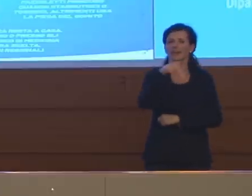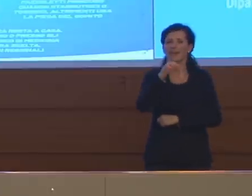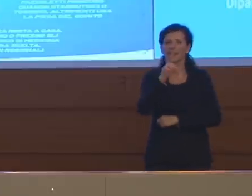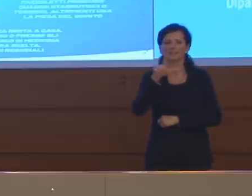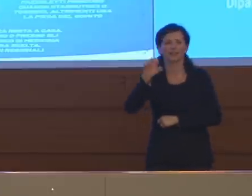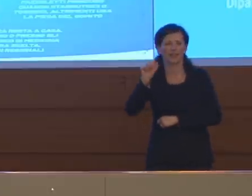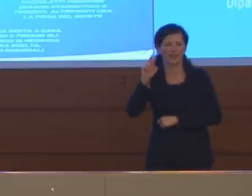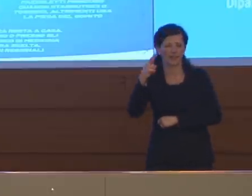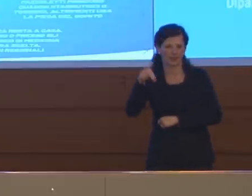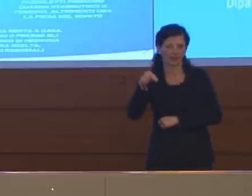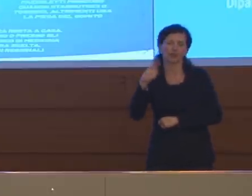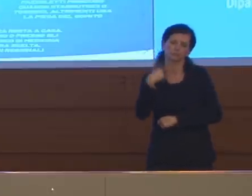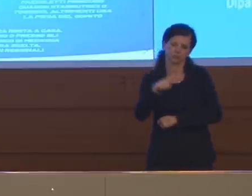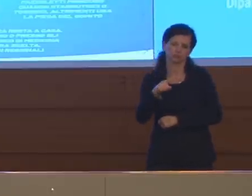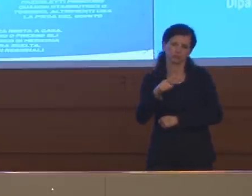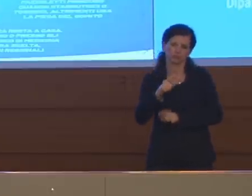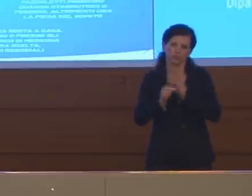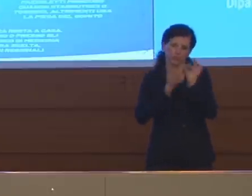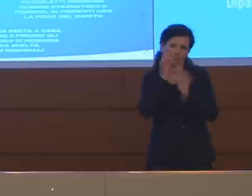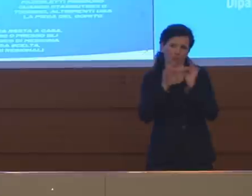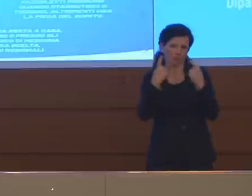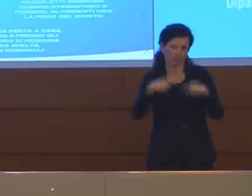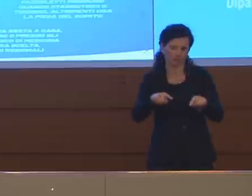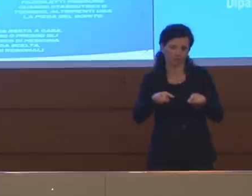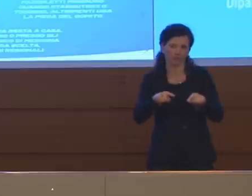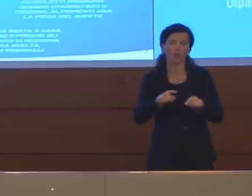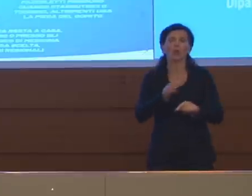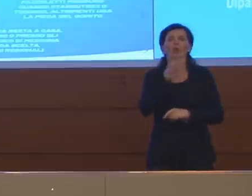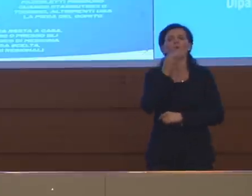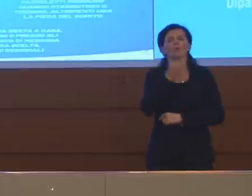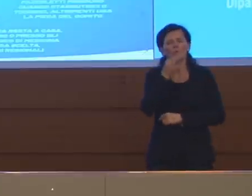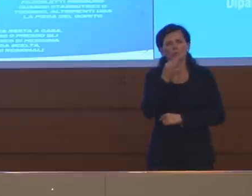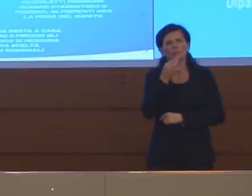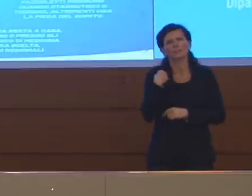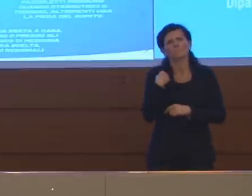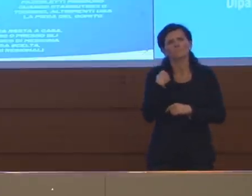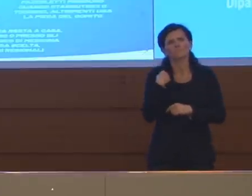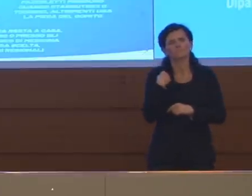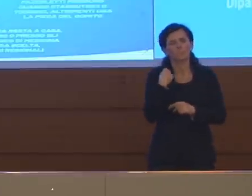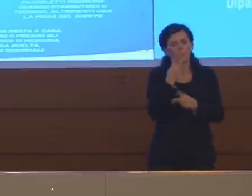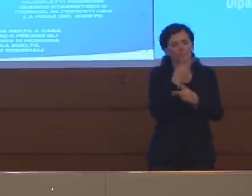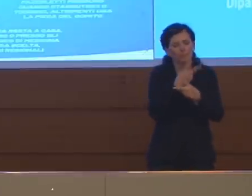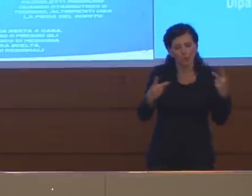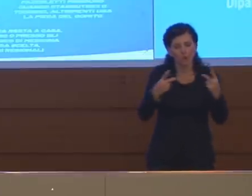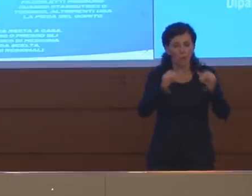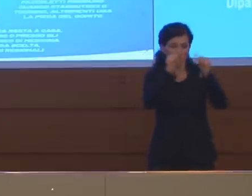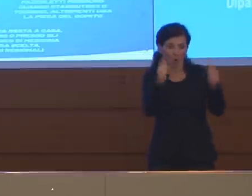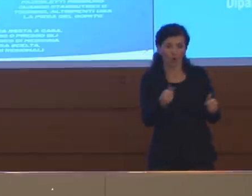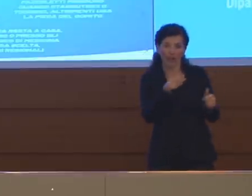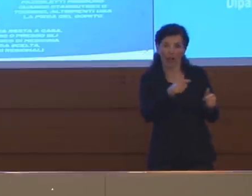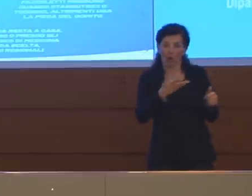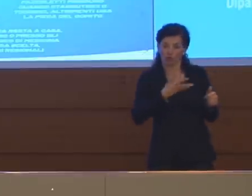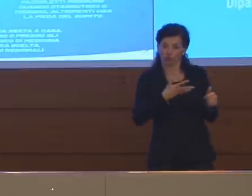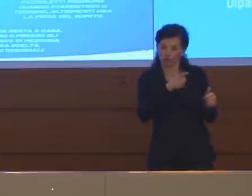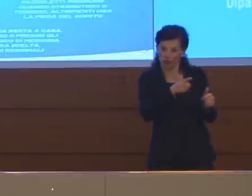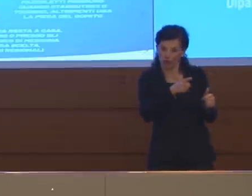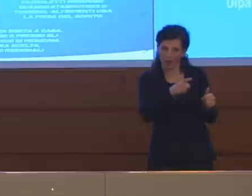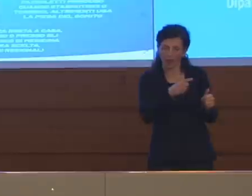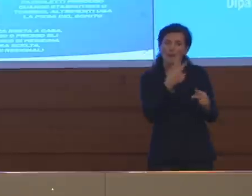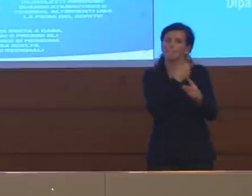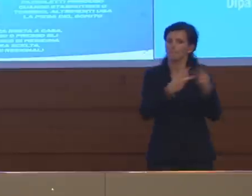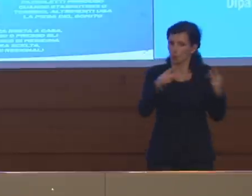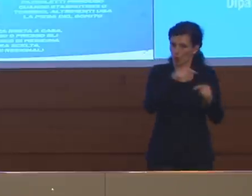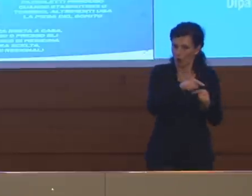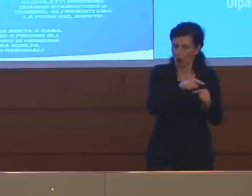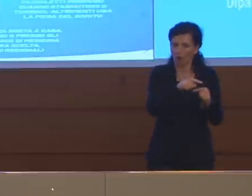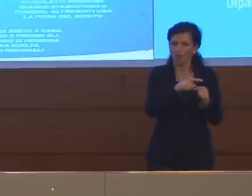dell'espressione try and learn. Cioè implementa o adotta un modello e impara in